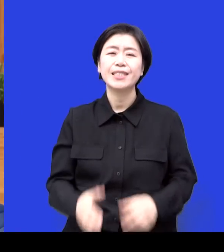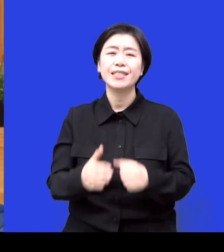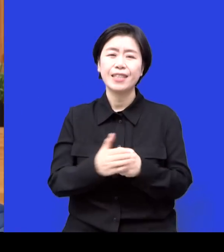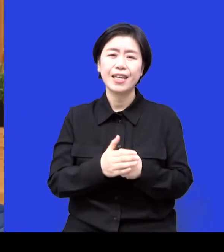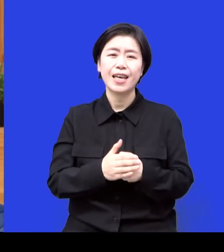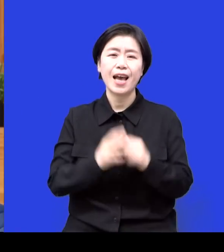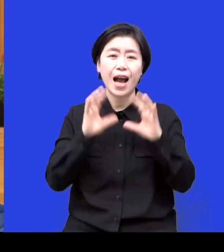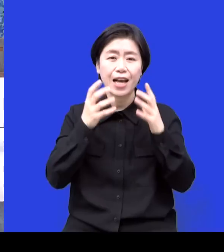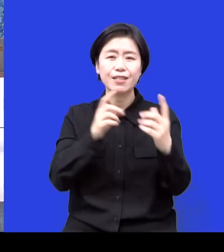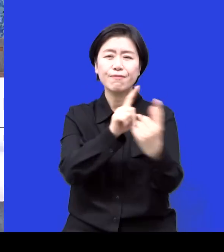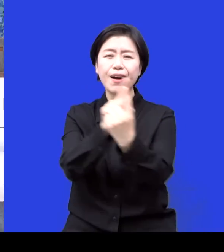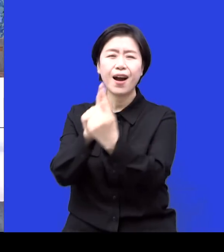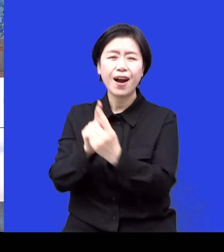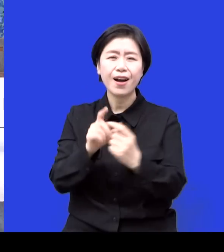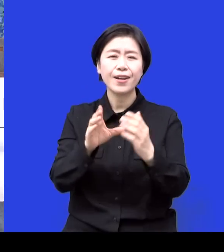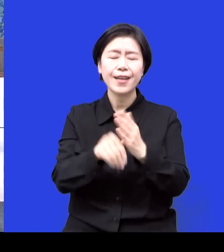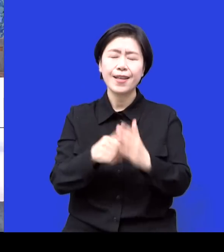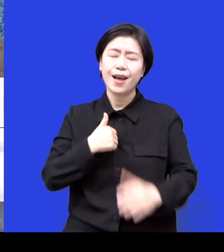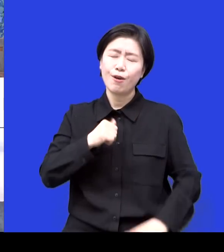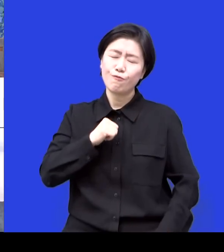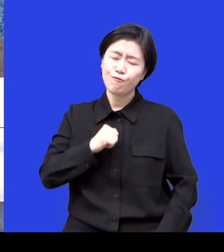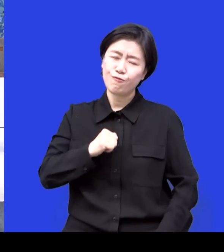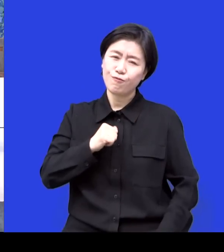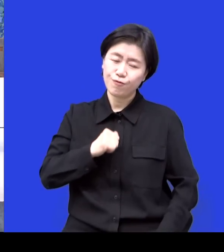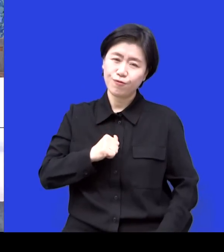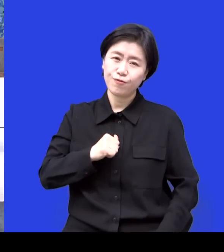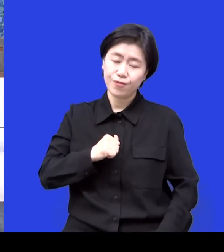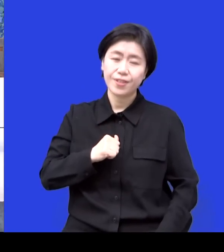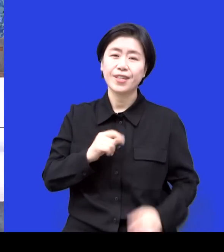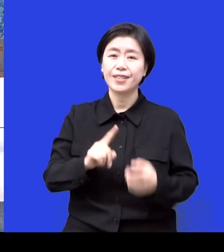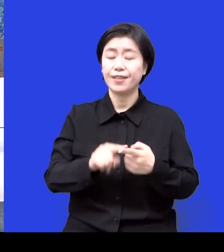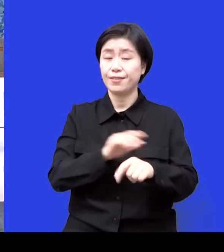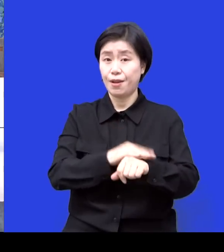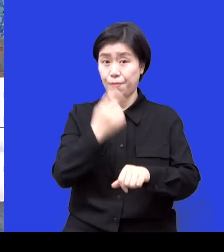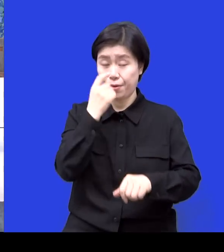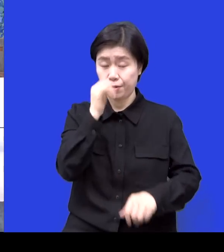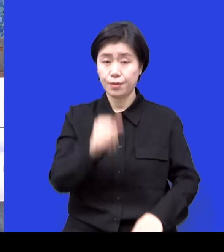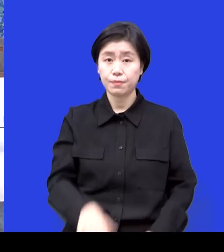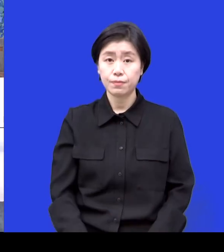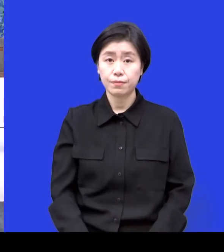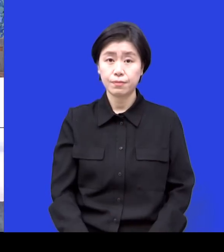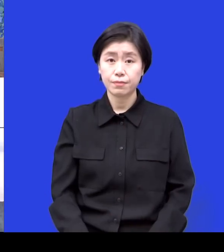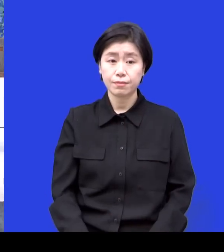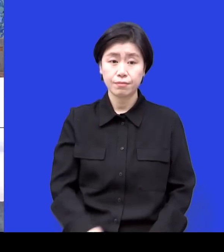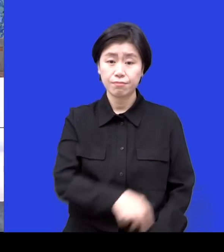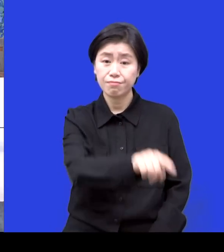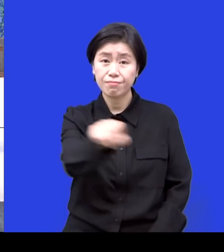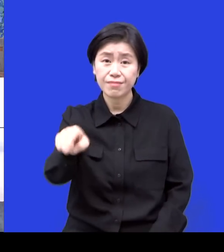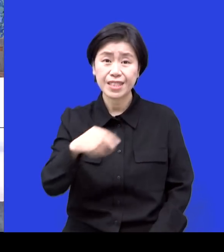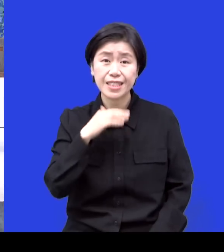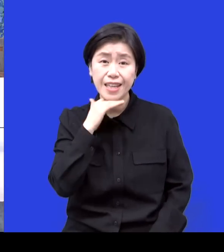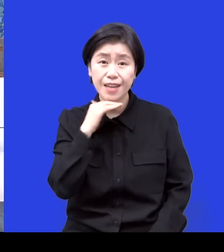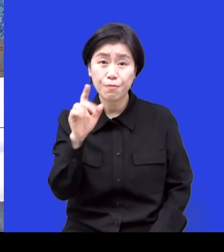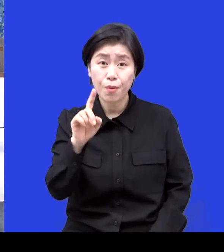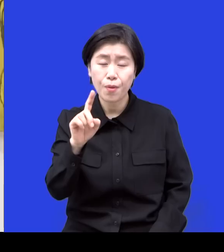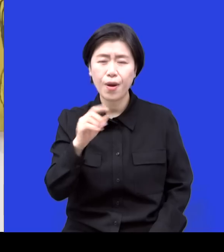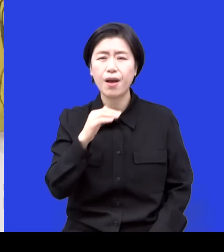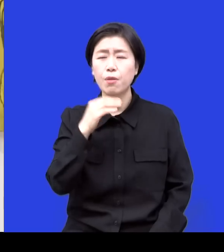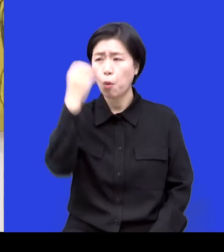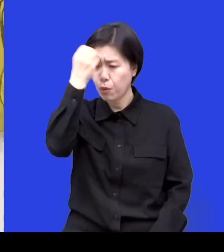돼요. 아이들이 어리다 보니까 저는 어린 고등학교 막 졸업한 아이들을 고용을 한 케이스이기 때문에 네. 사회생활 없는